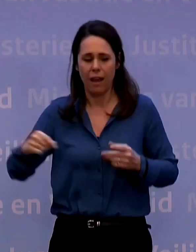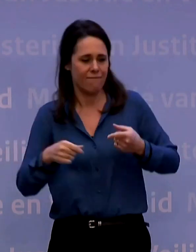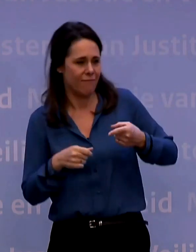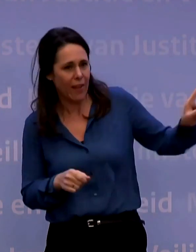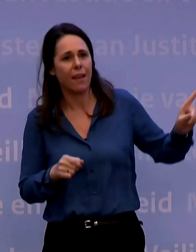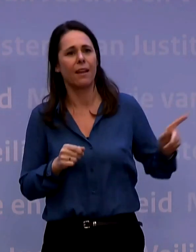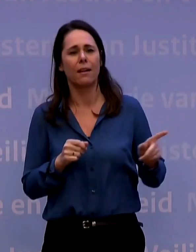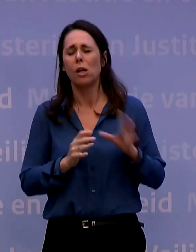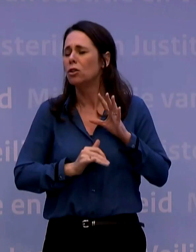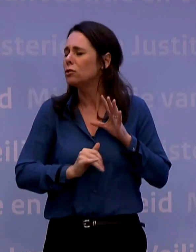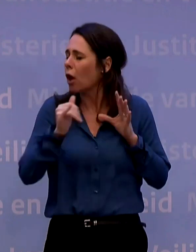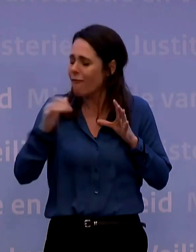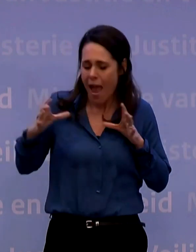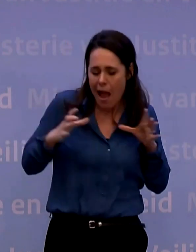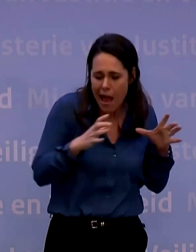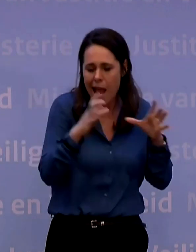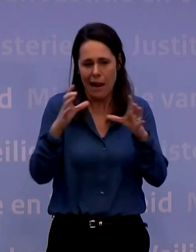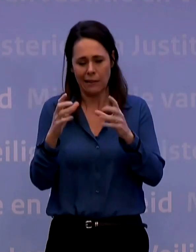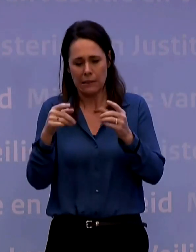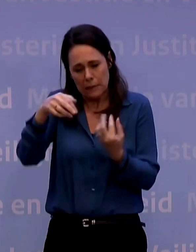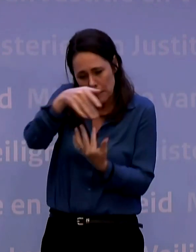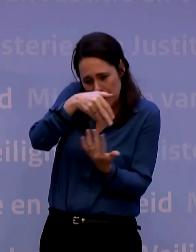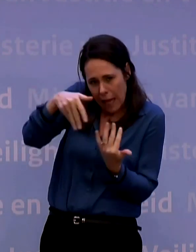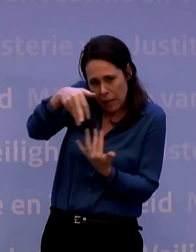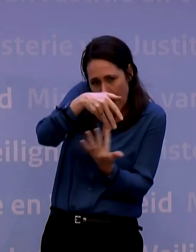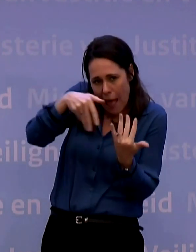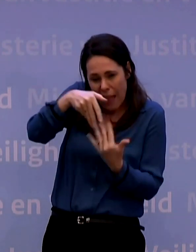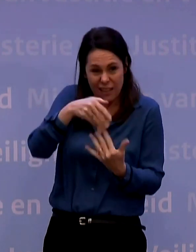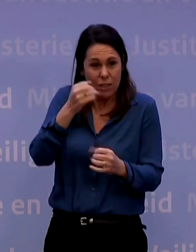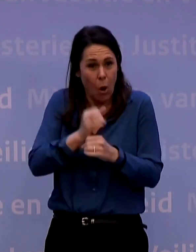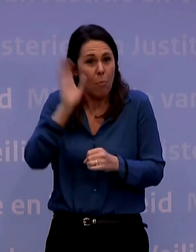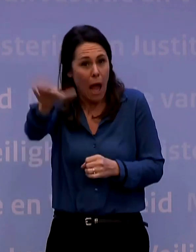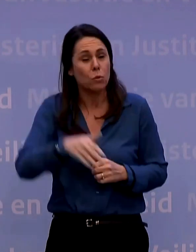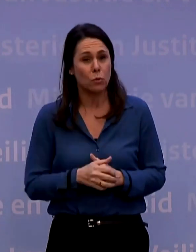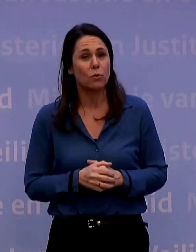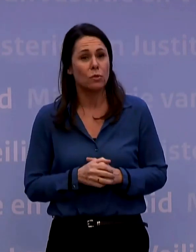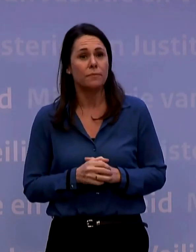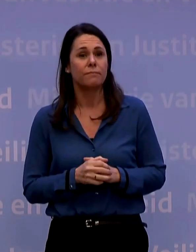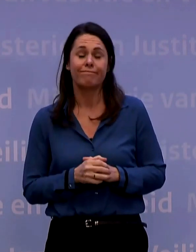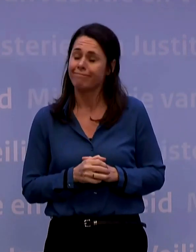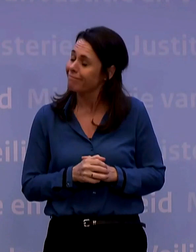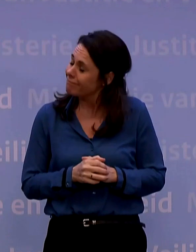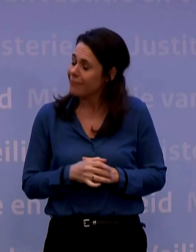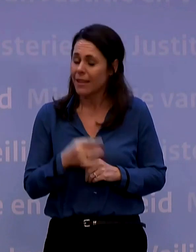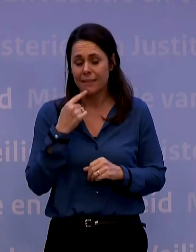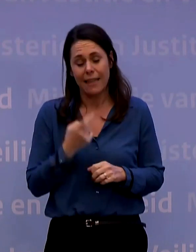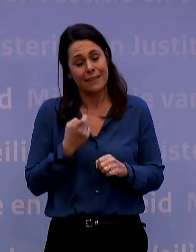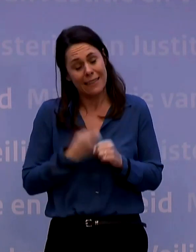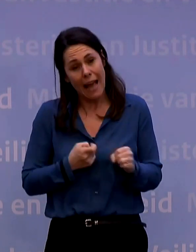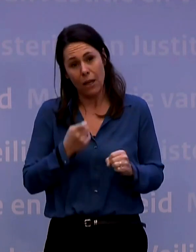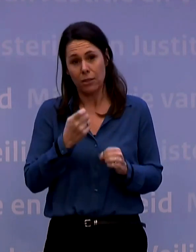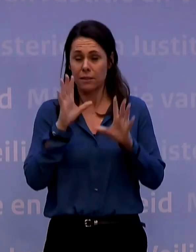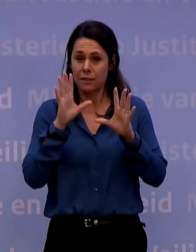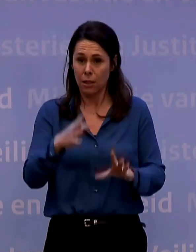Omdat ze met veel te veel en veel te dicht op elkaar buitenshuis waren. En dat is een, ik zeg het keihard, dat is een slordige,